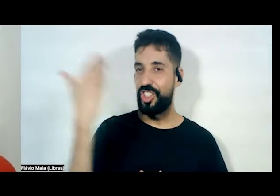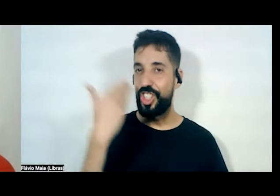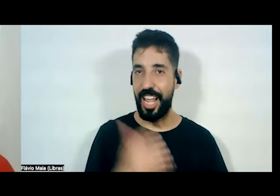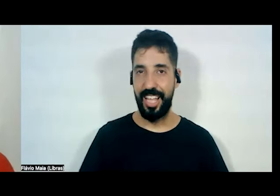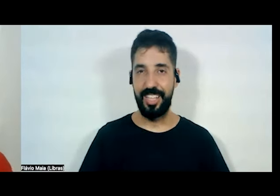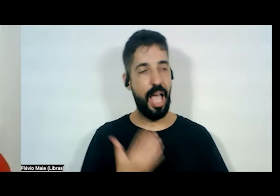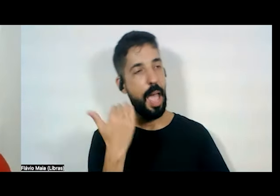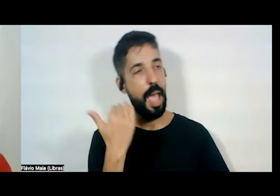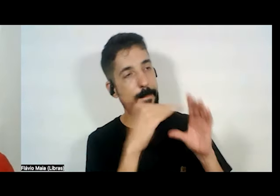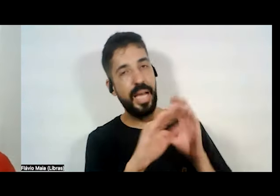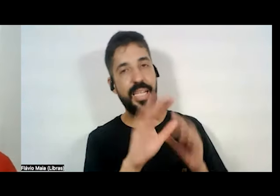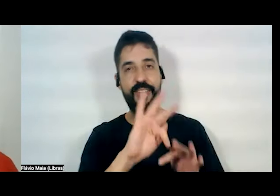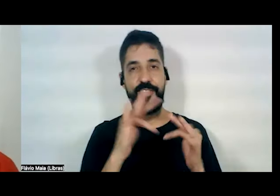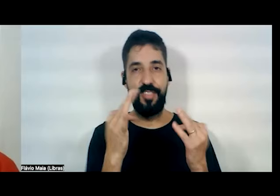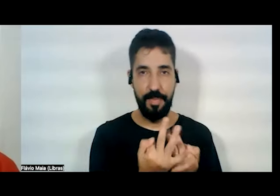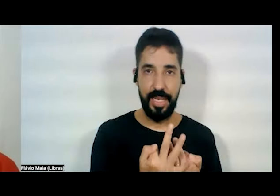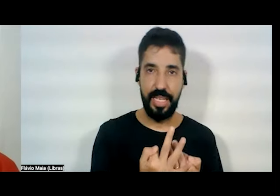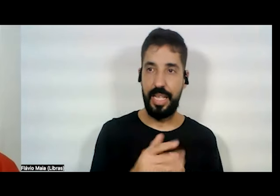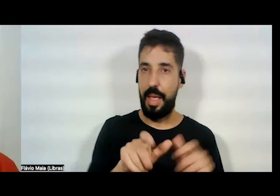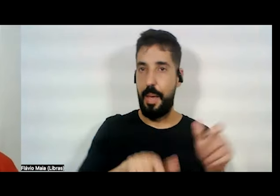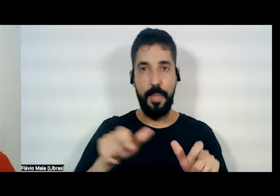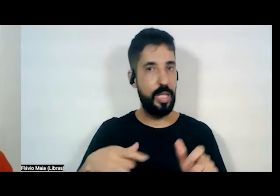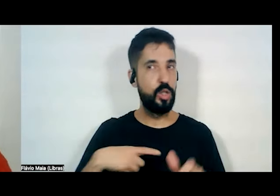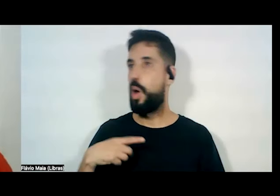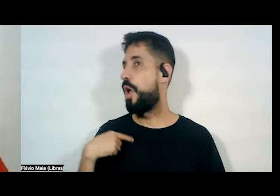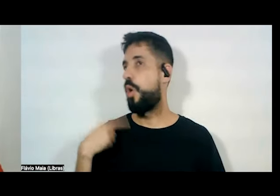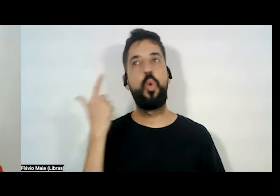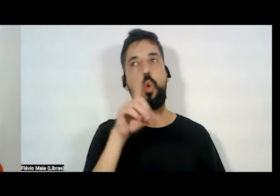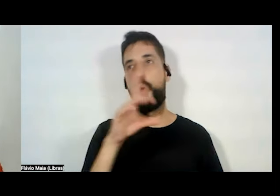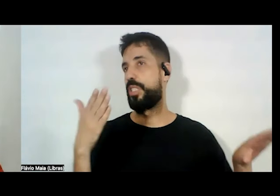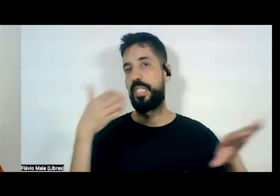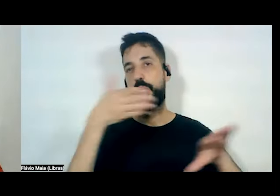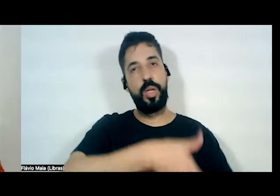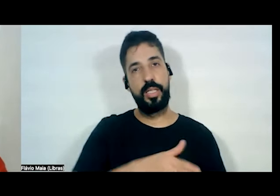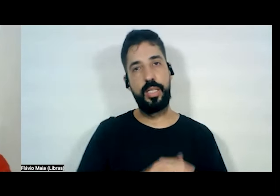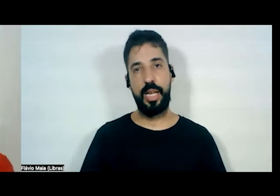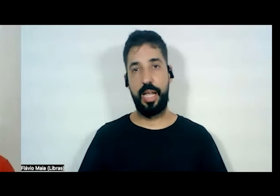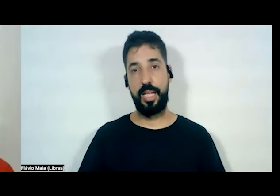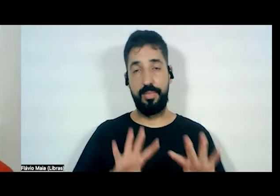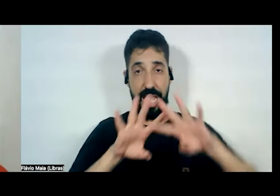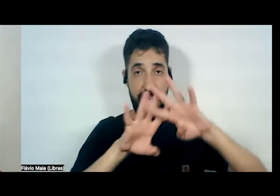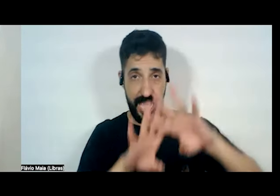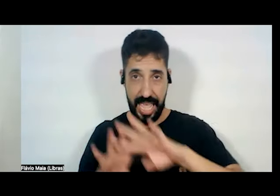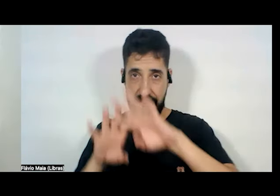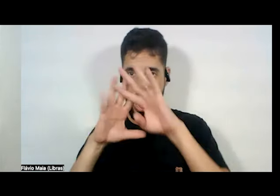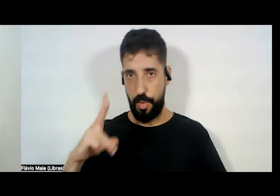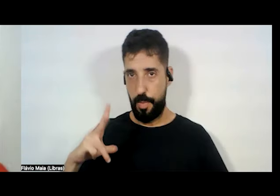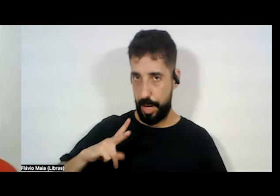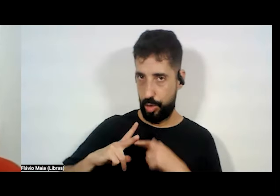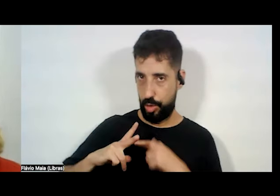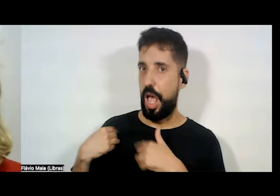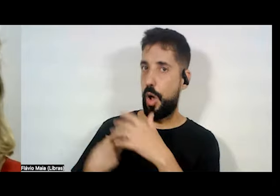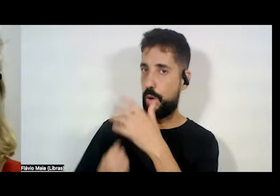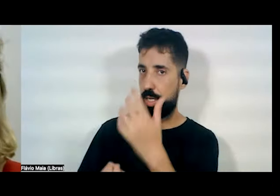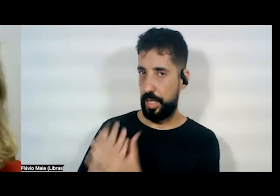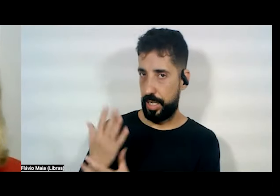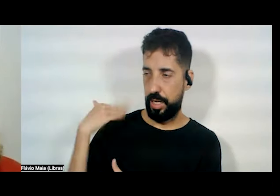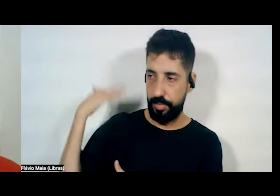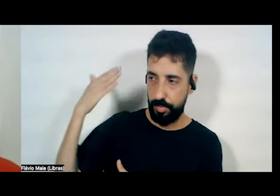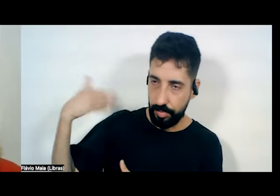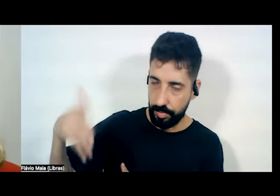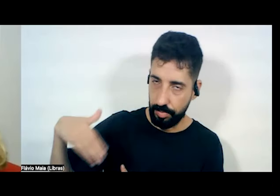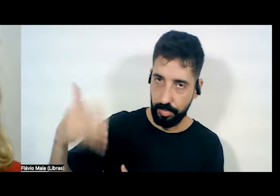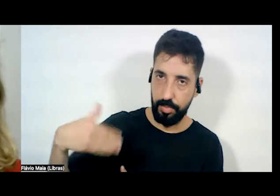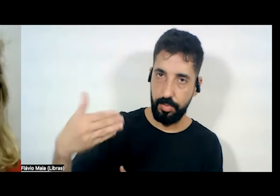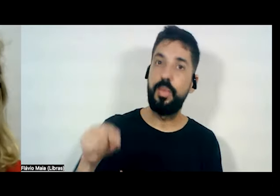dela, para pessoas que eu não alcanço. Então, essa rede mais pessoal que eu fui criando ao longo desse tempo, e que